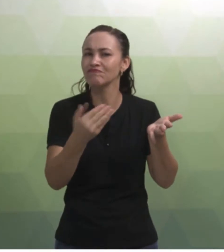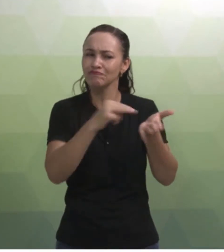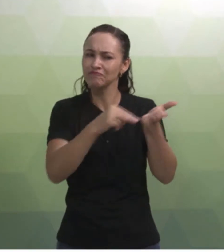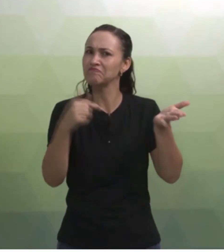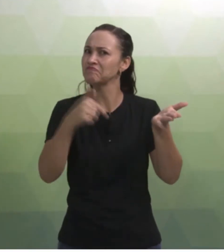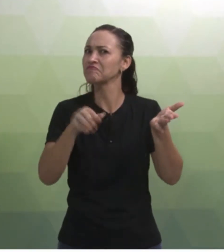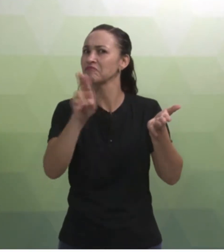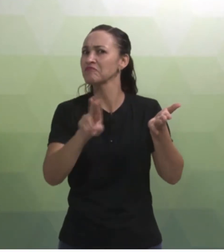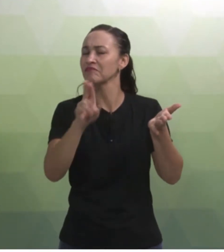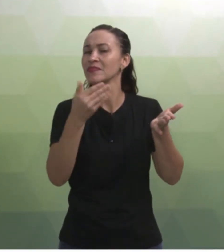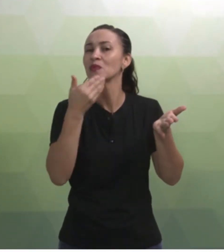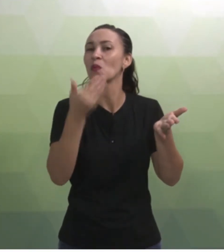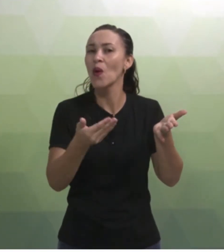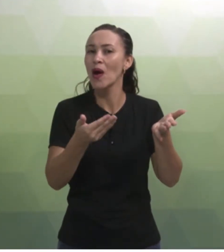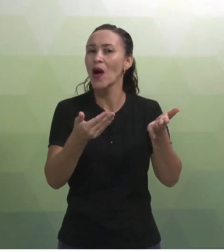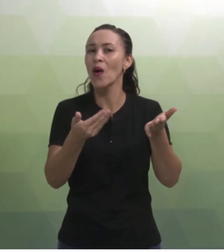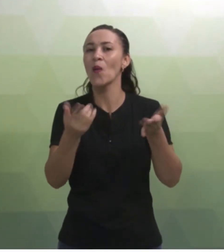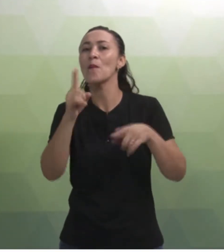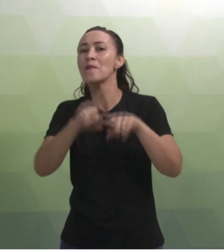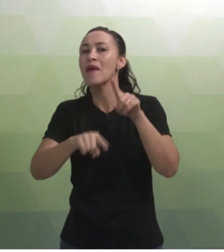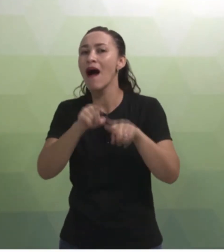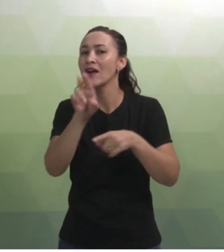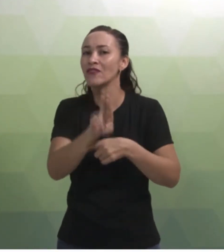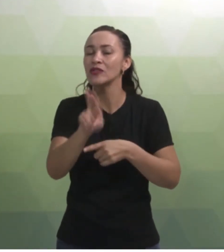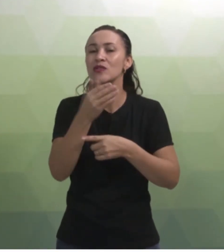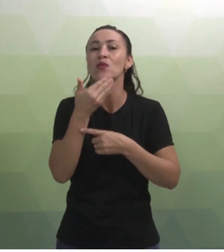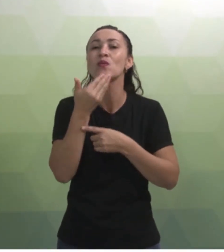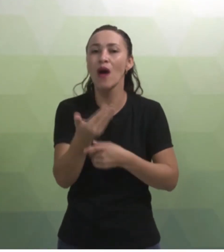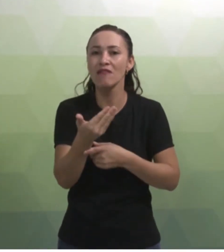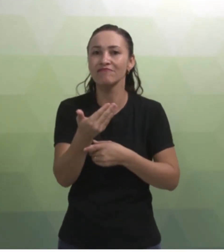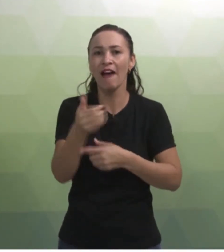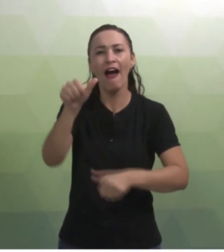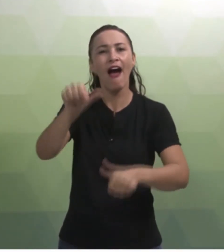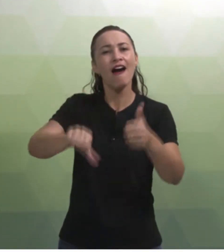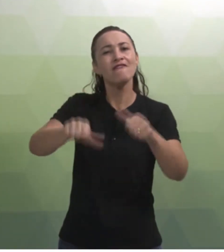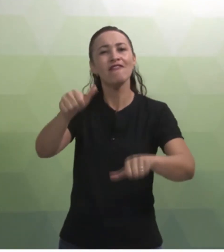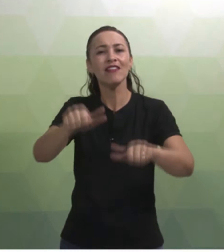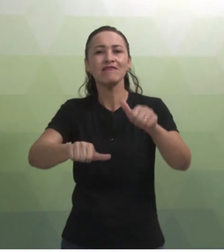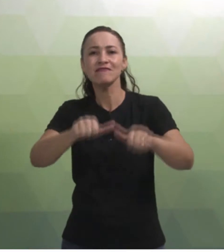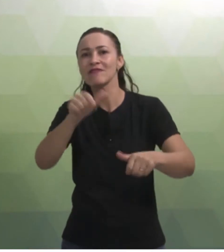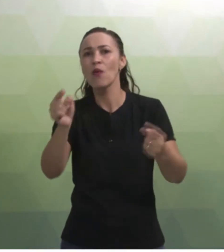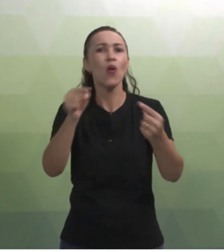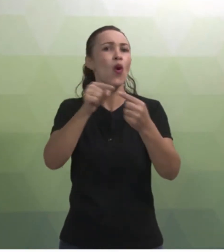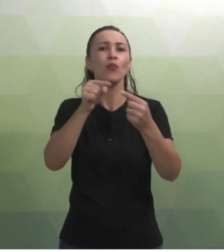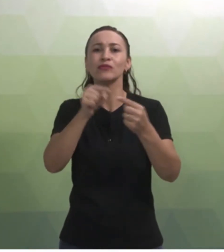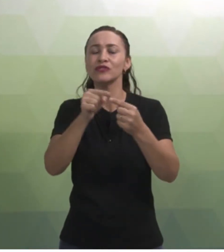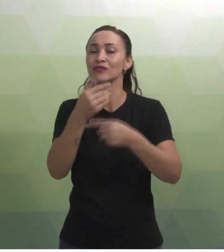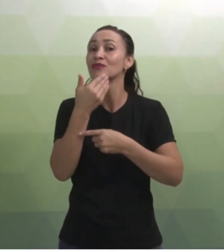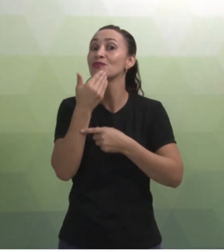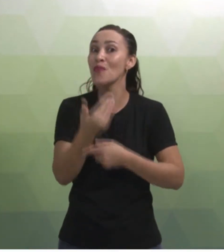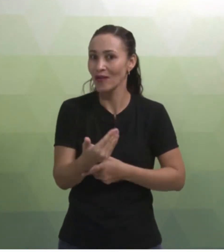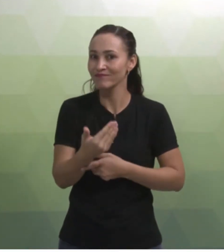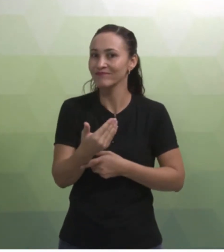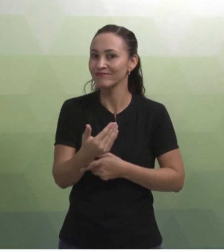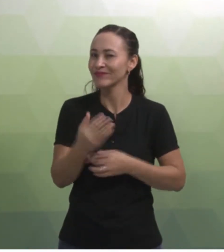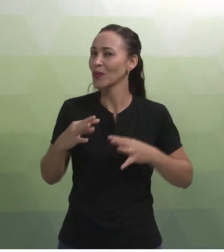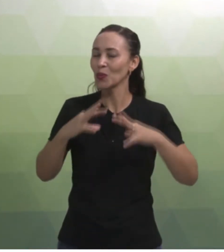metodologia você vai usar? Que recursos você vai utilizar? A avaliação, os objetivos, tudo isso, você vai